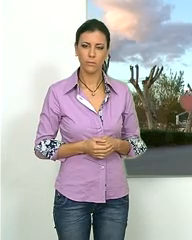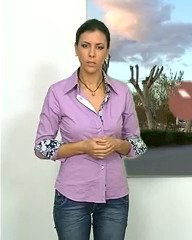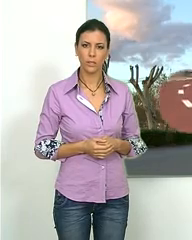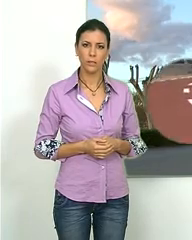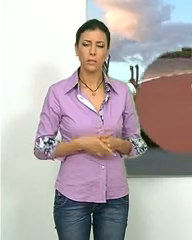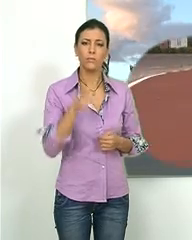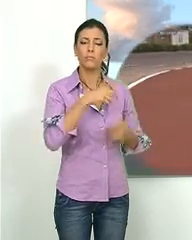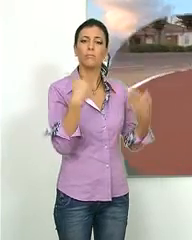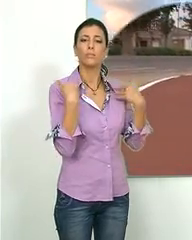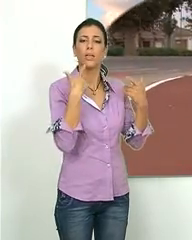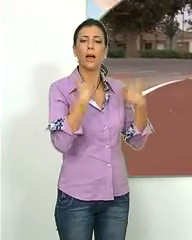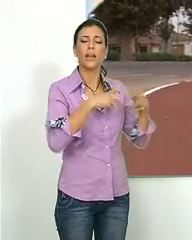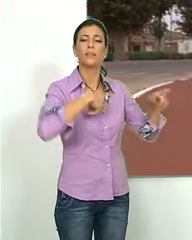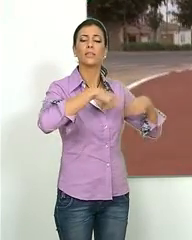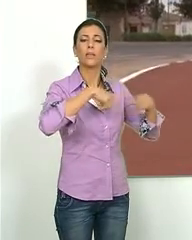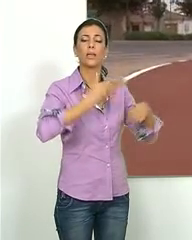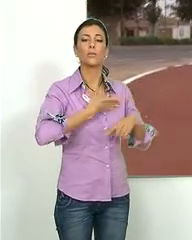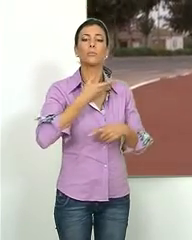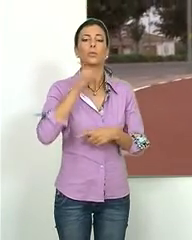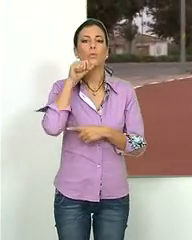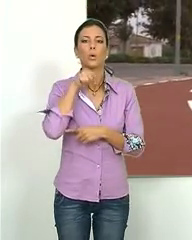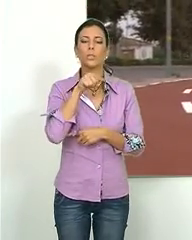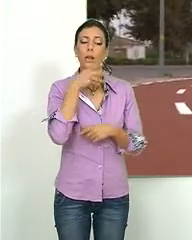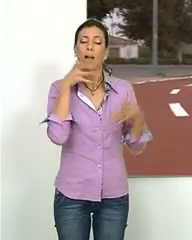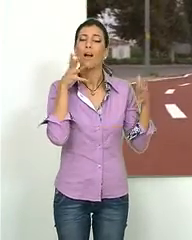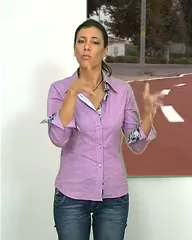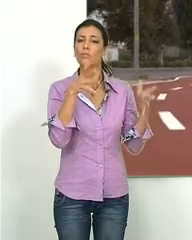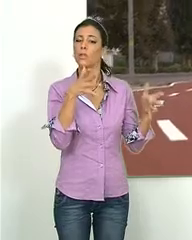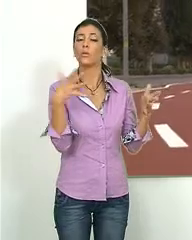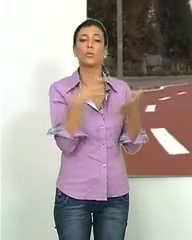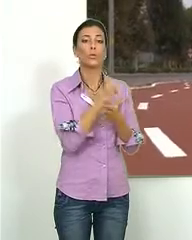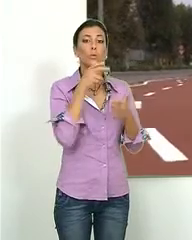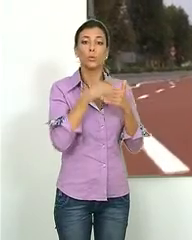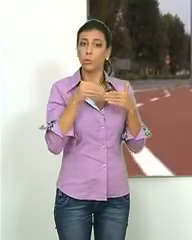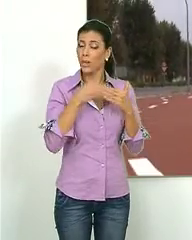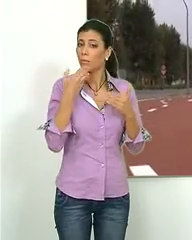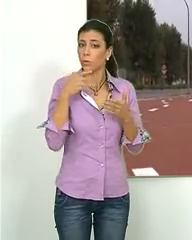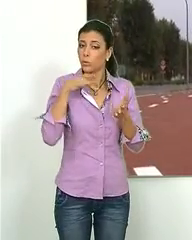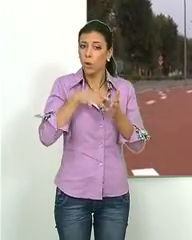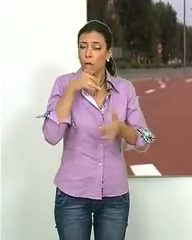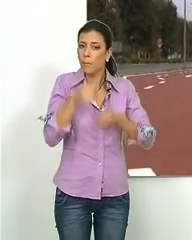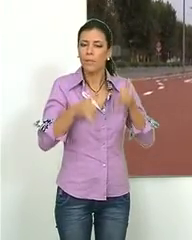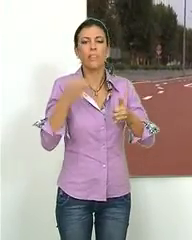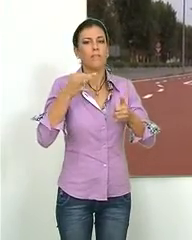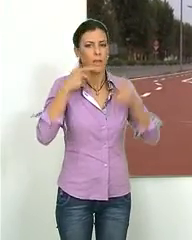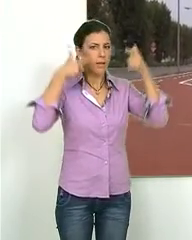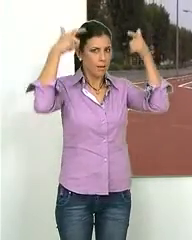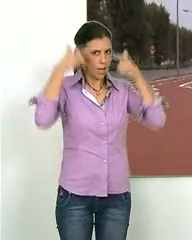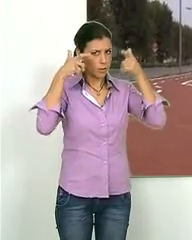El corporativo encargado del área de tráfico del Ayuntamiento de Motril recomienda a todos los usuarios de bicicletas que hagan uso del casco,